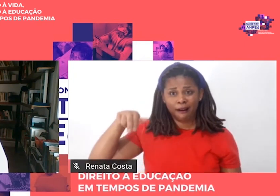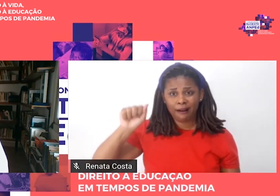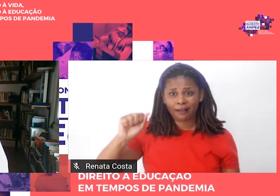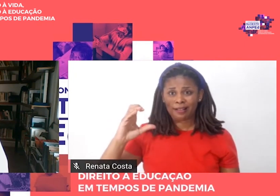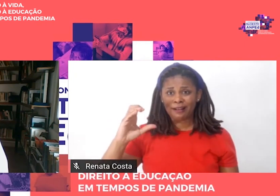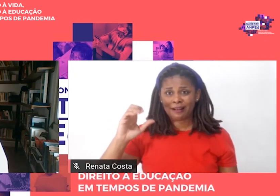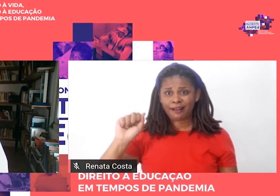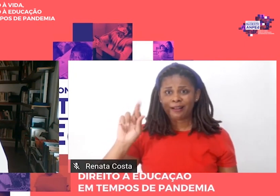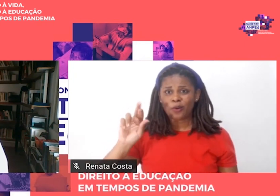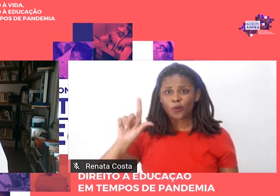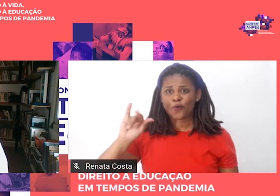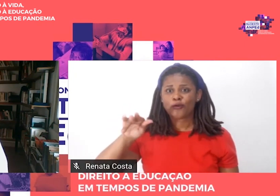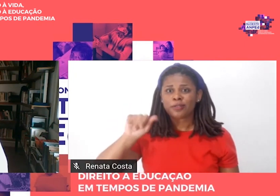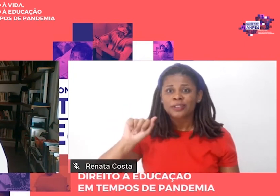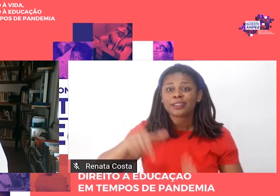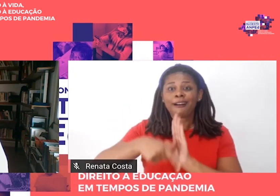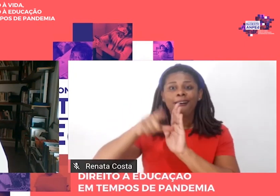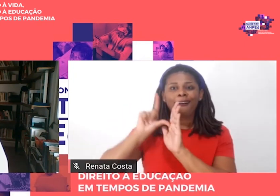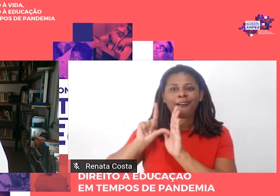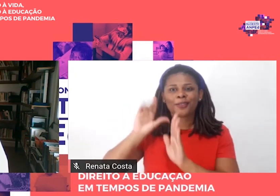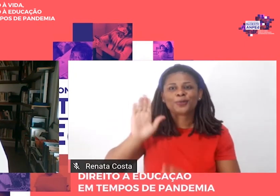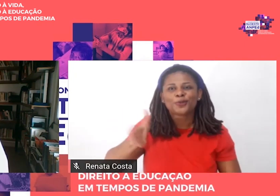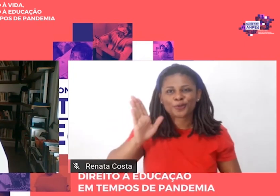reproduzir na sua resenha.